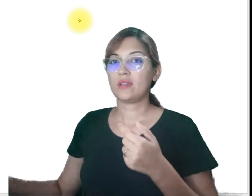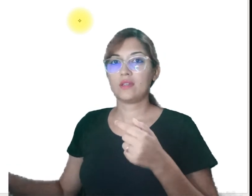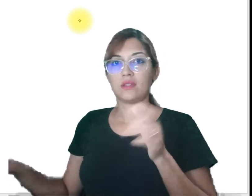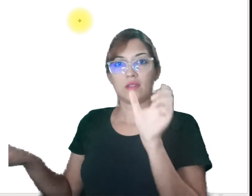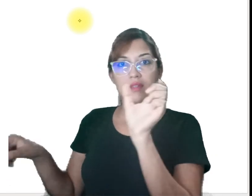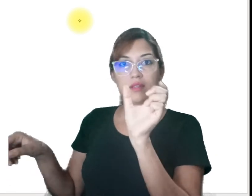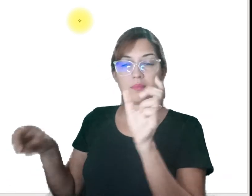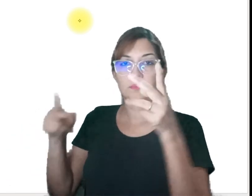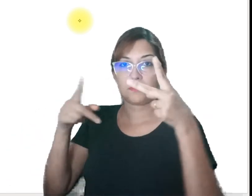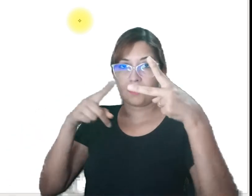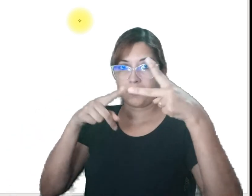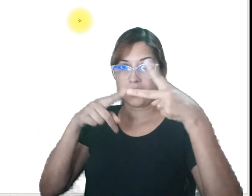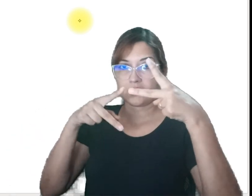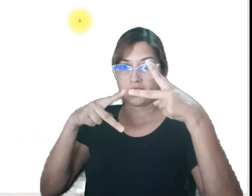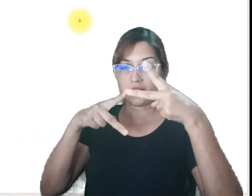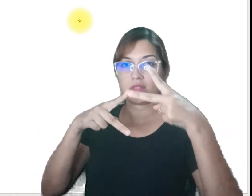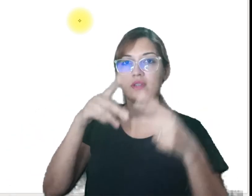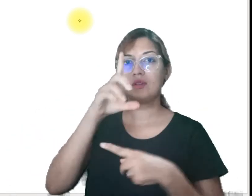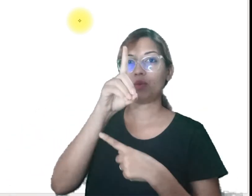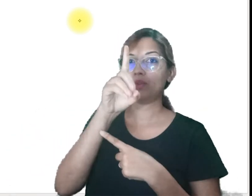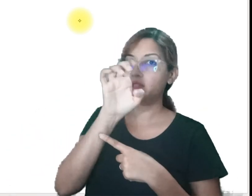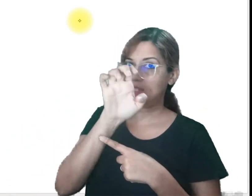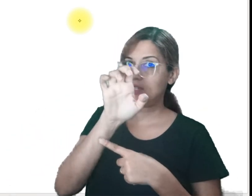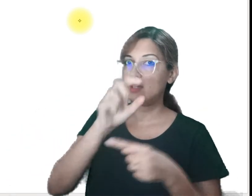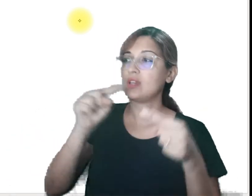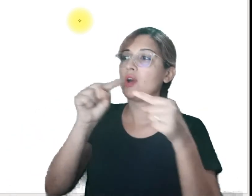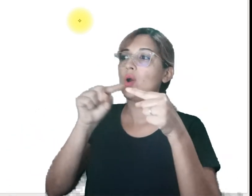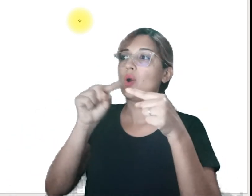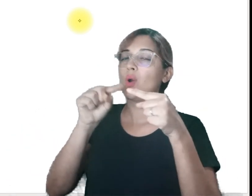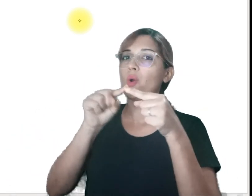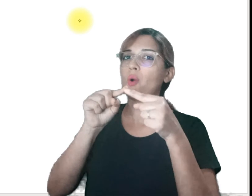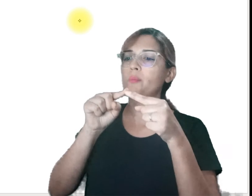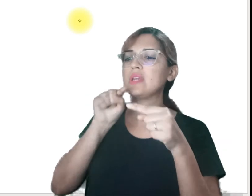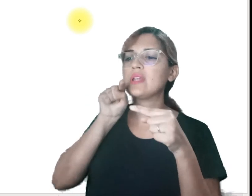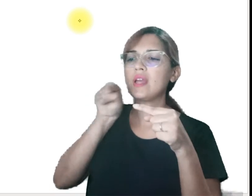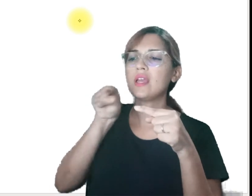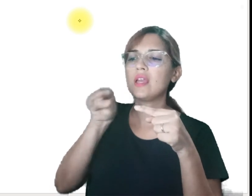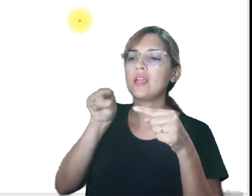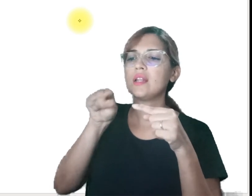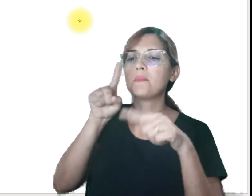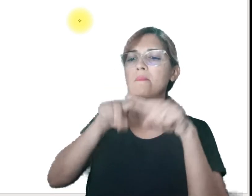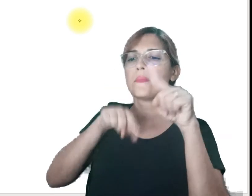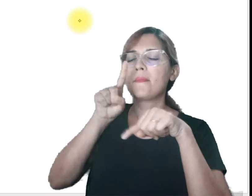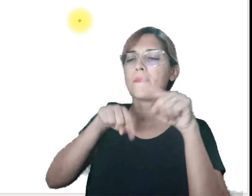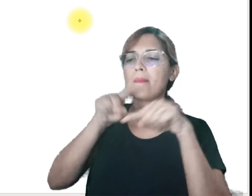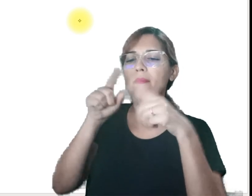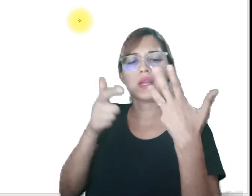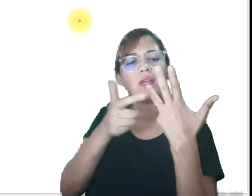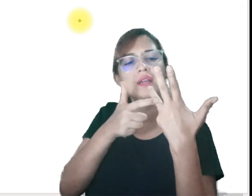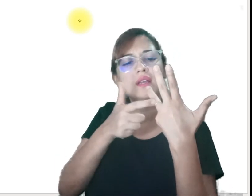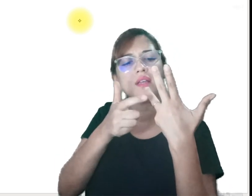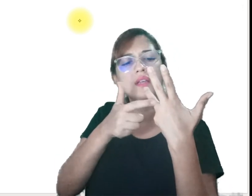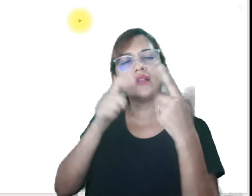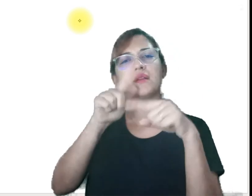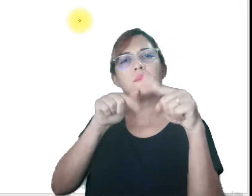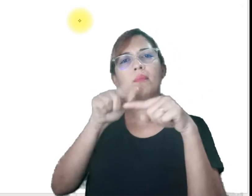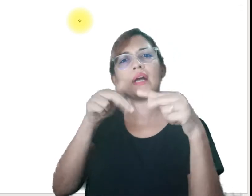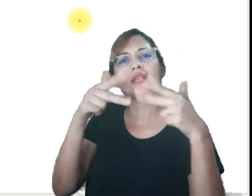Então, a preposição D está ligando as palavras, mostrando a relação entre